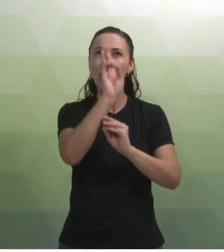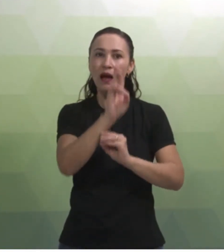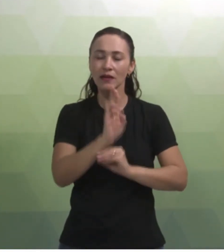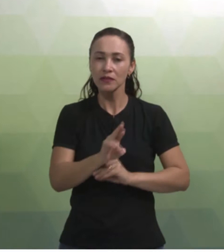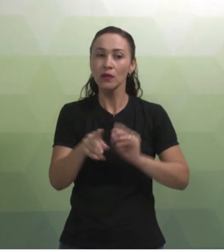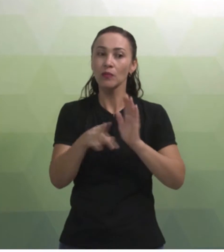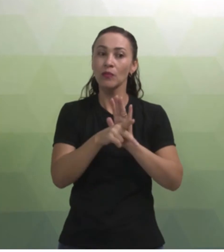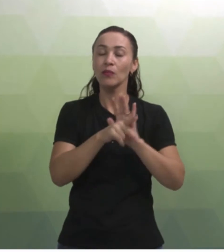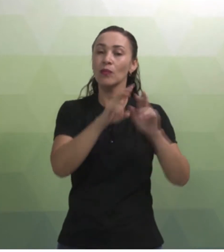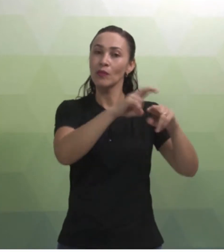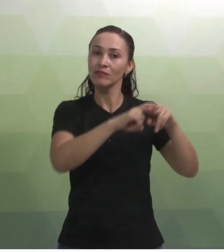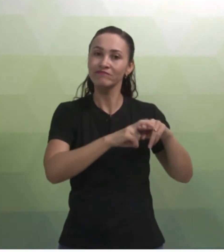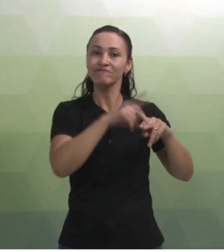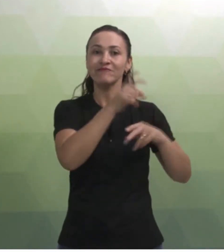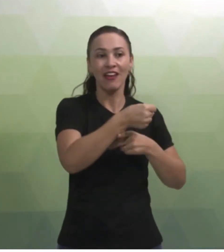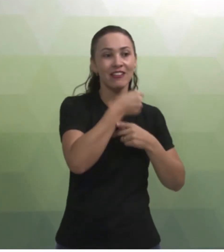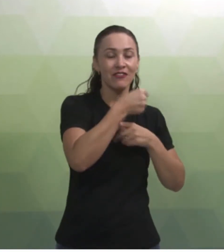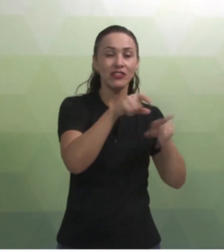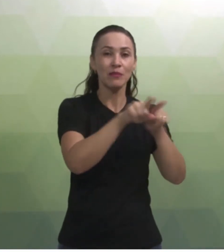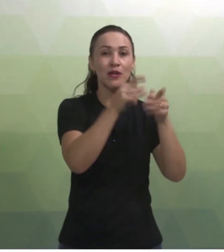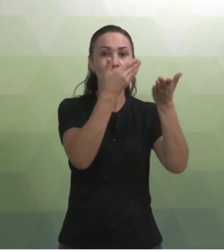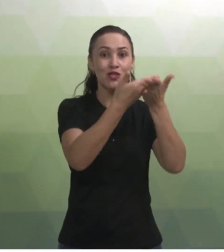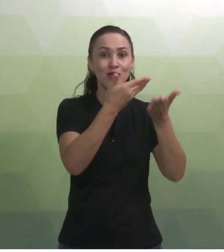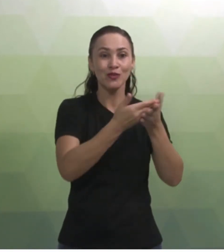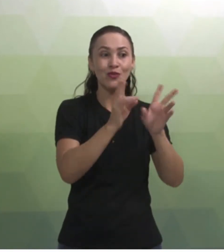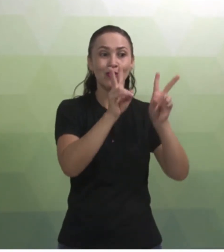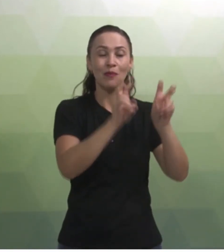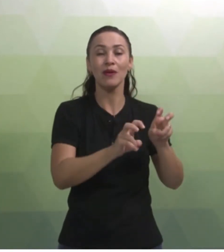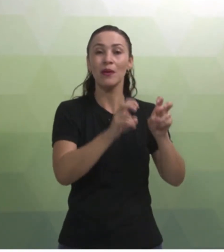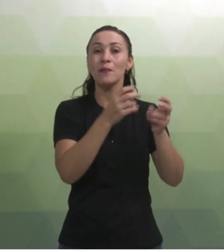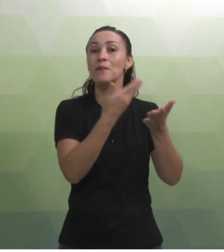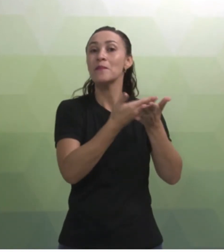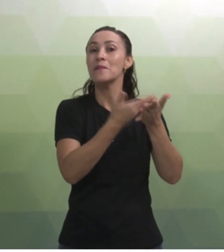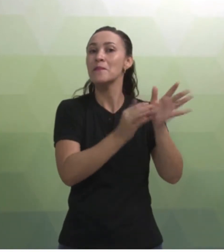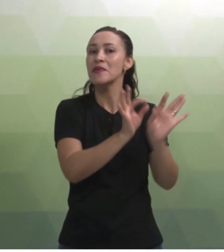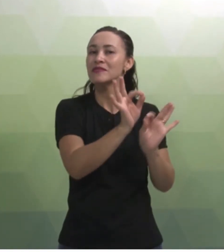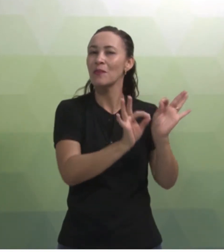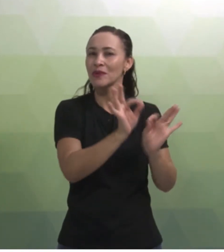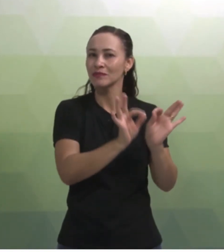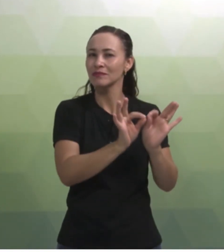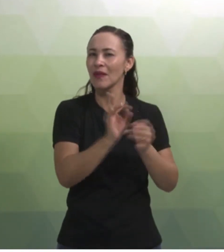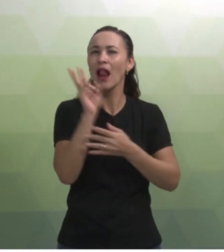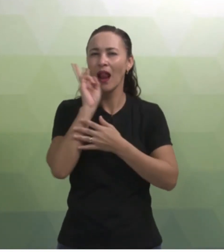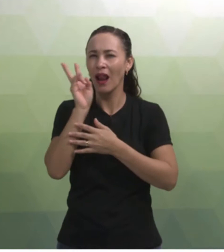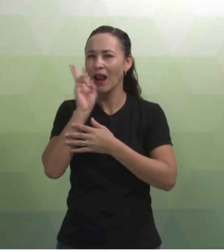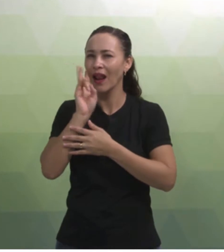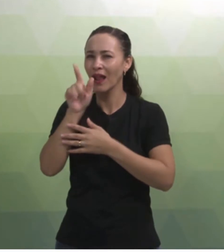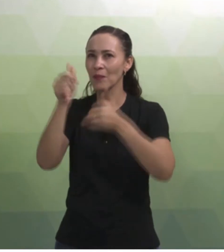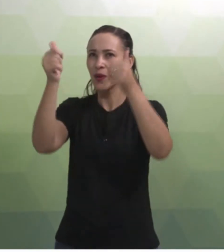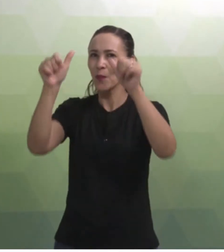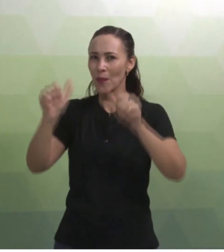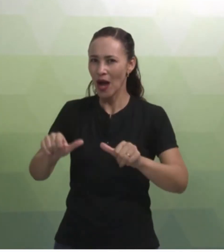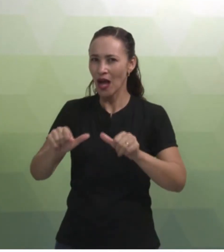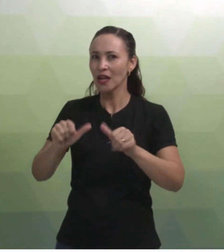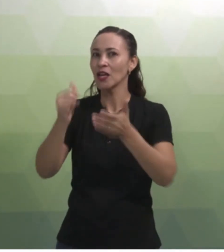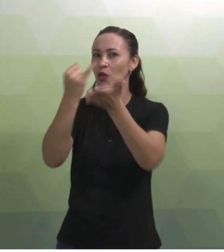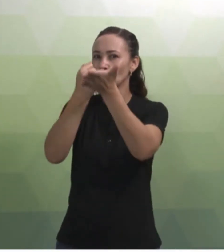por meio da entrevista e dos estudos sobre planejamento de aula. Lembram que no banner deve conter introdução,